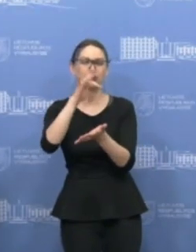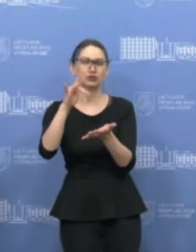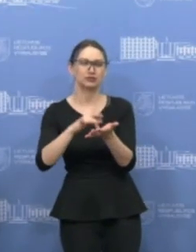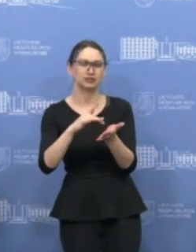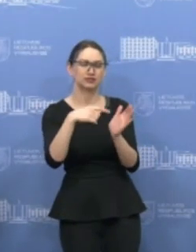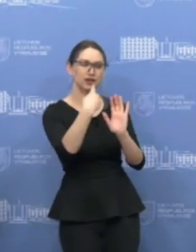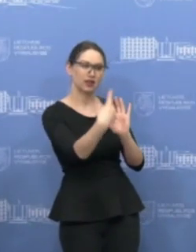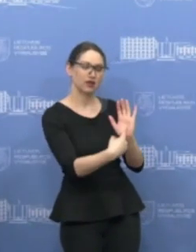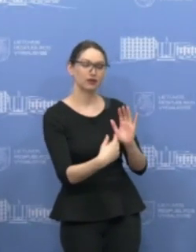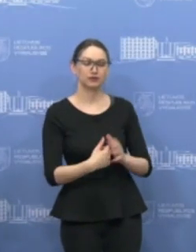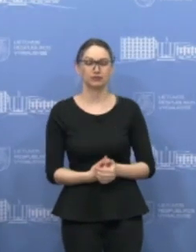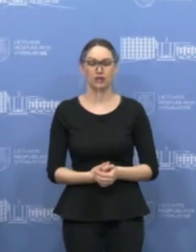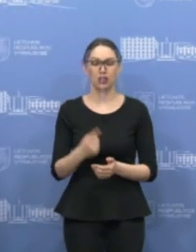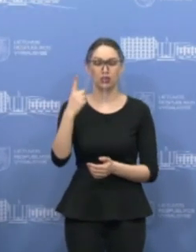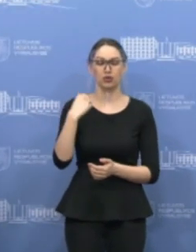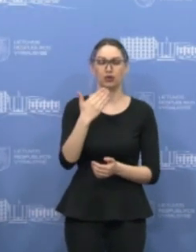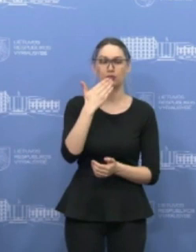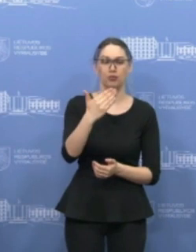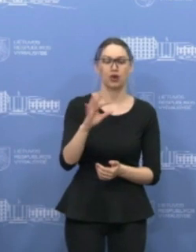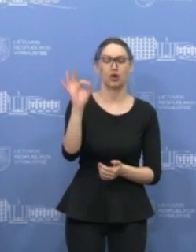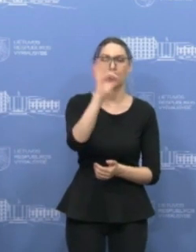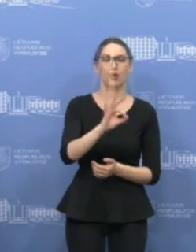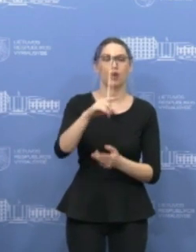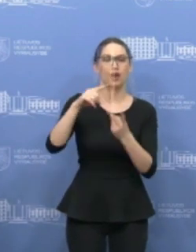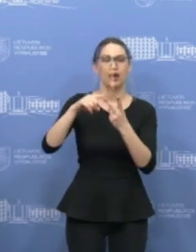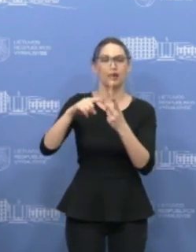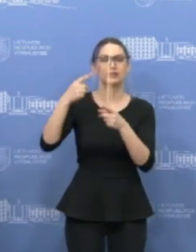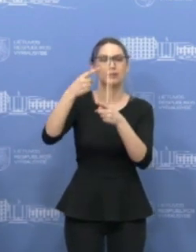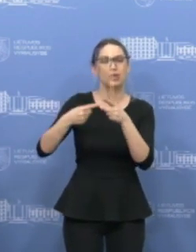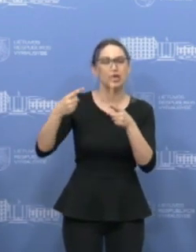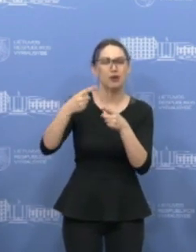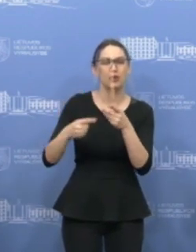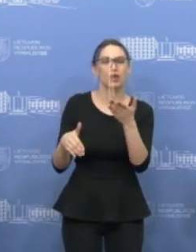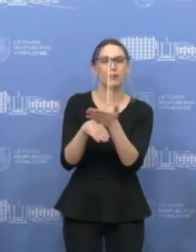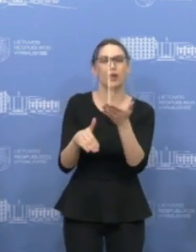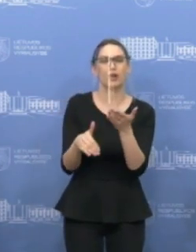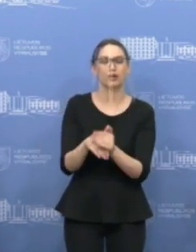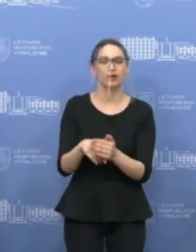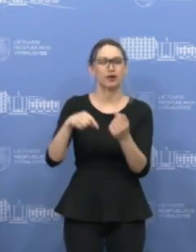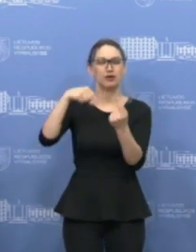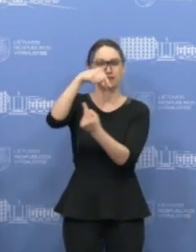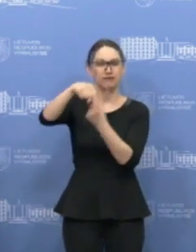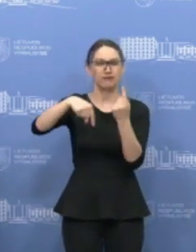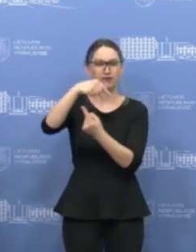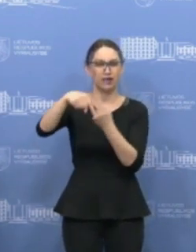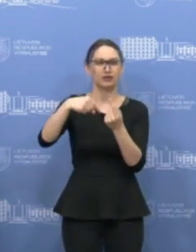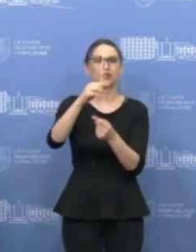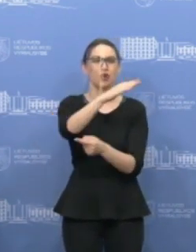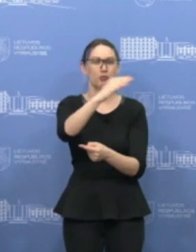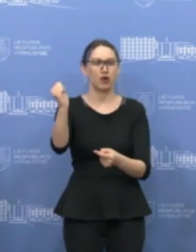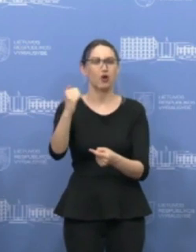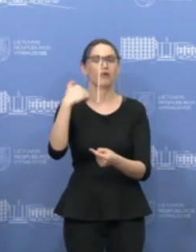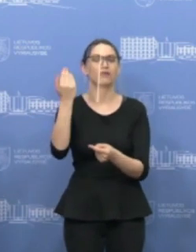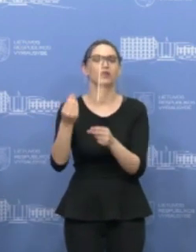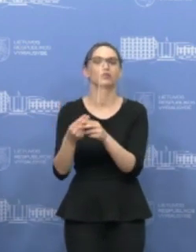Labas Rytas, taip pat ar turiu klausimą dėl antrosios priemonės, tai per kiek laiko turės įmonės tas verslo paskolas gražinti? Na ar